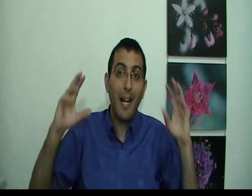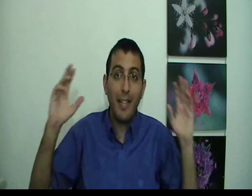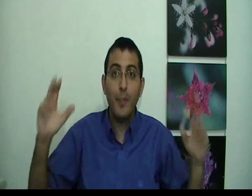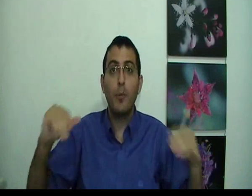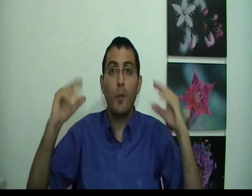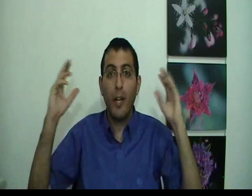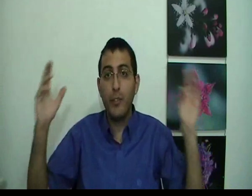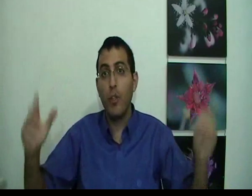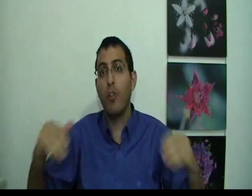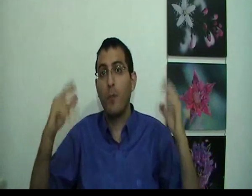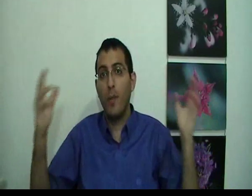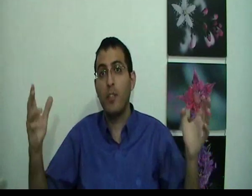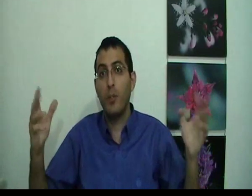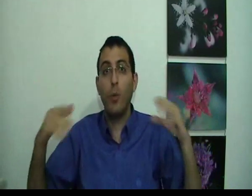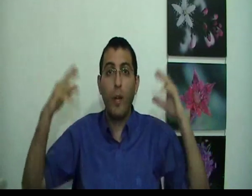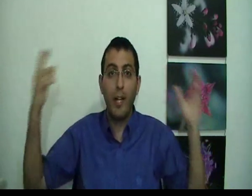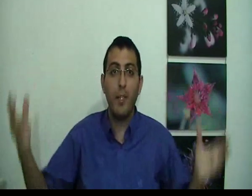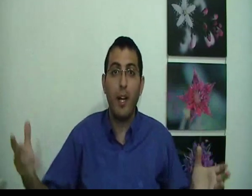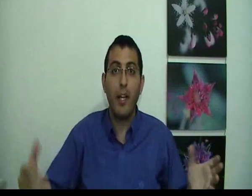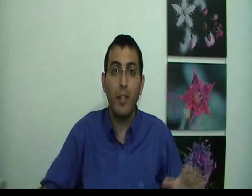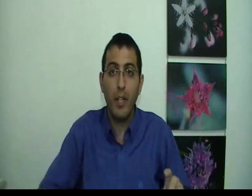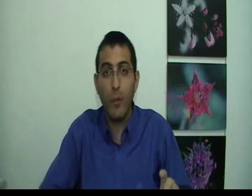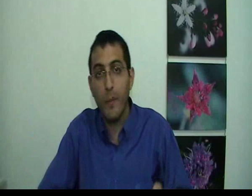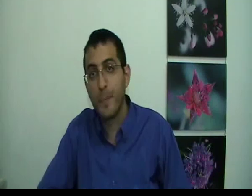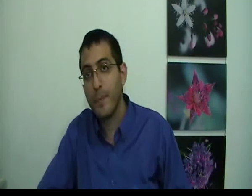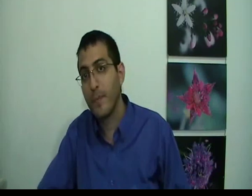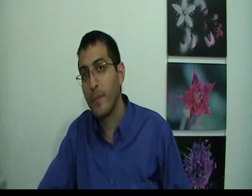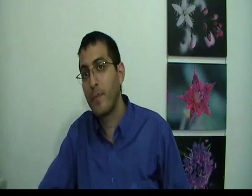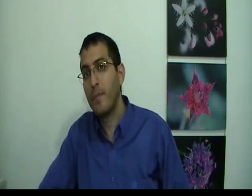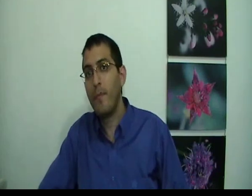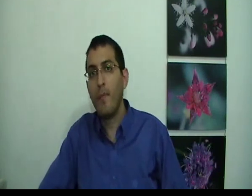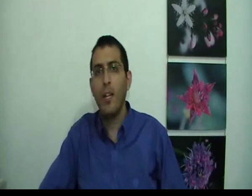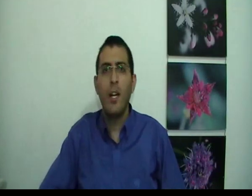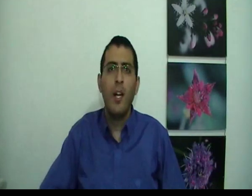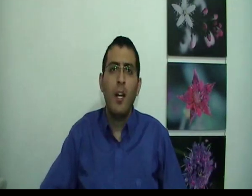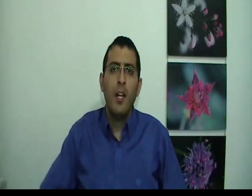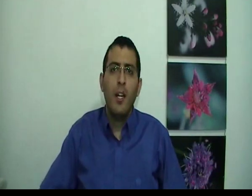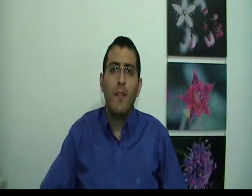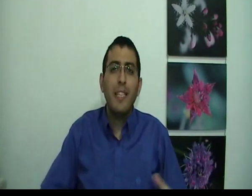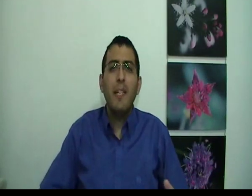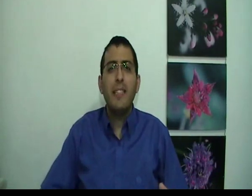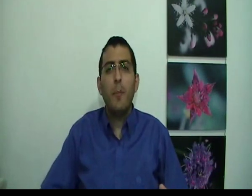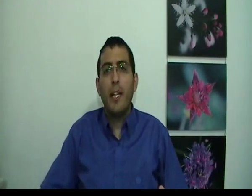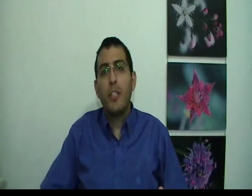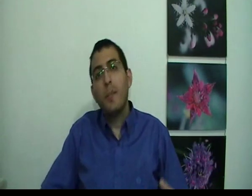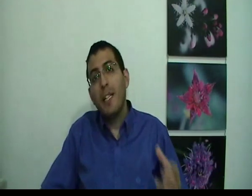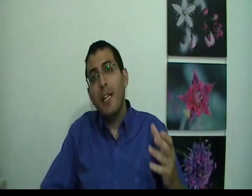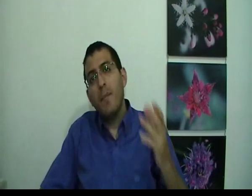האדם עצמו עם כל הרצונות שלו עם כל המחשבות שלו הוא חלק מדבר יותר גדול וזה בעצם אומר שכשבן אדם